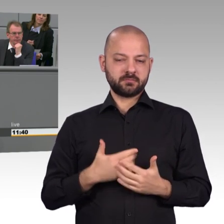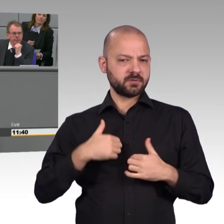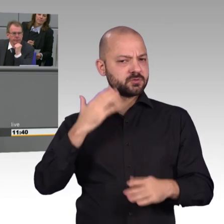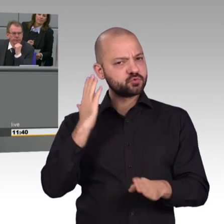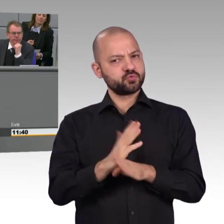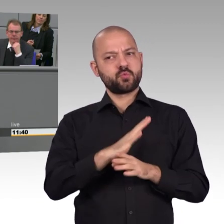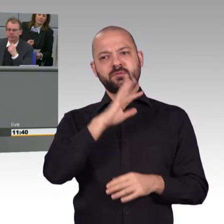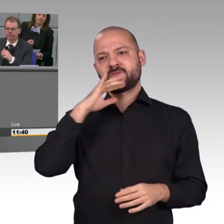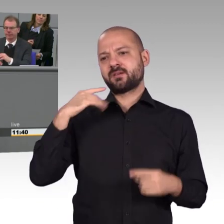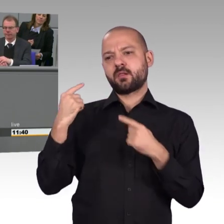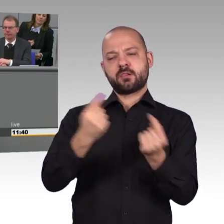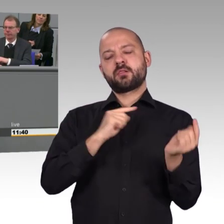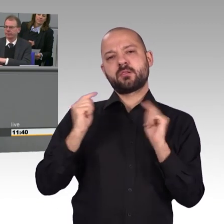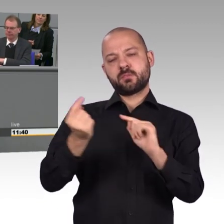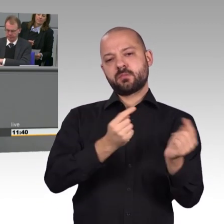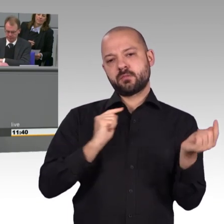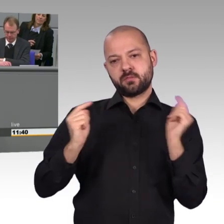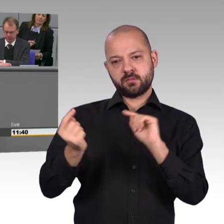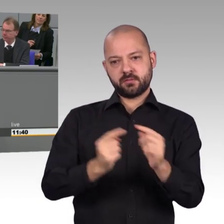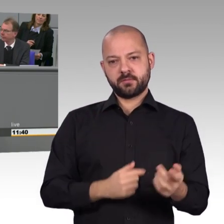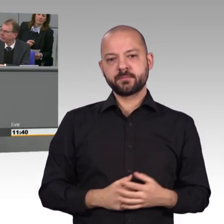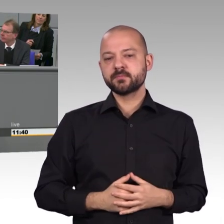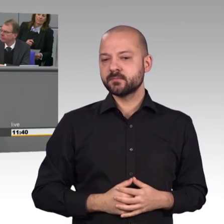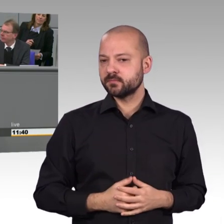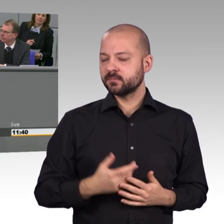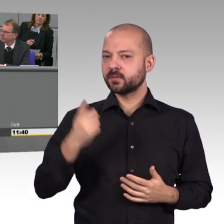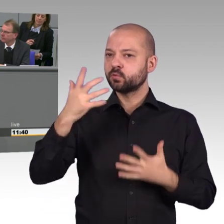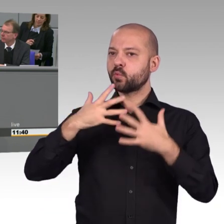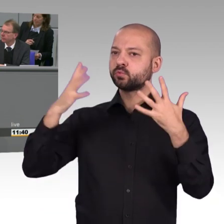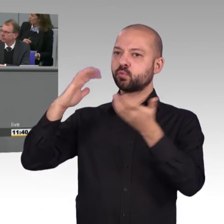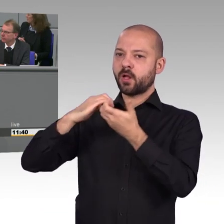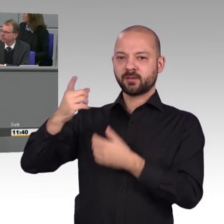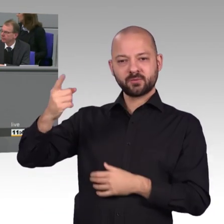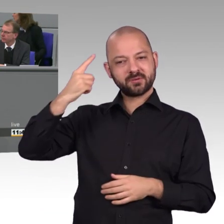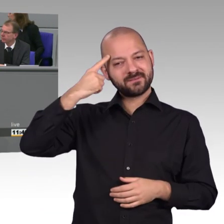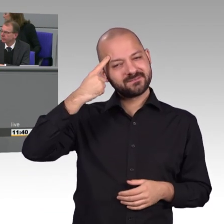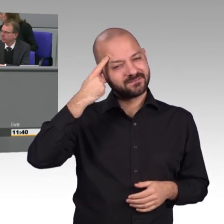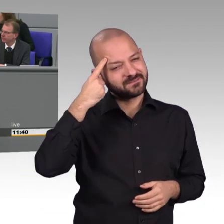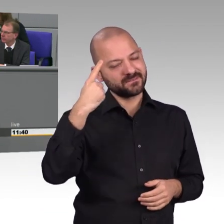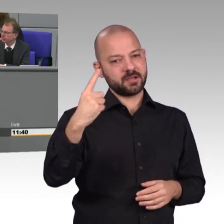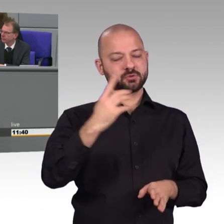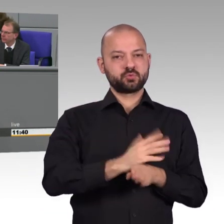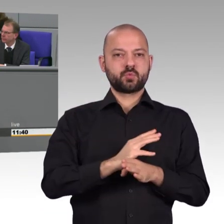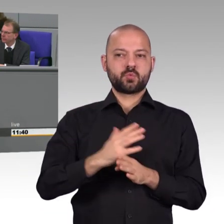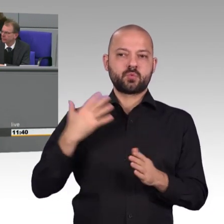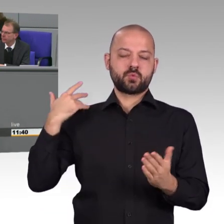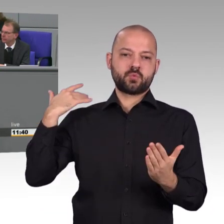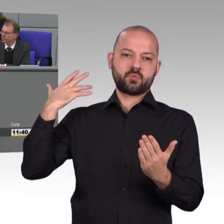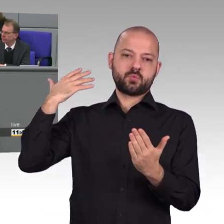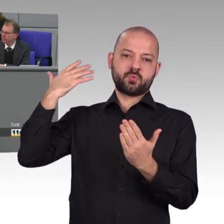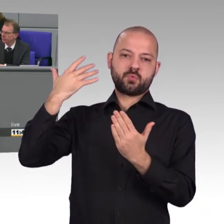Wenn Sie sich nicht fundamental bewegen, sind Sie Mitverursacher, ja sogar Teil dieses massiven Sicherheitsproblems, das wir